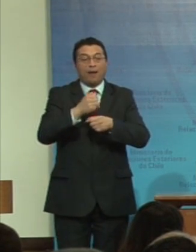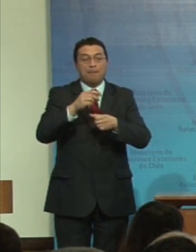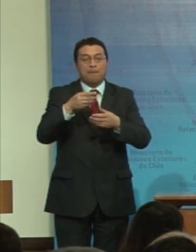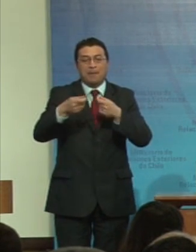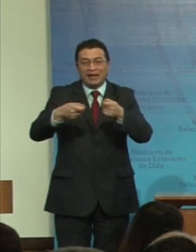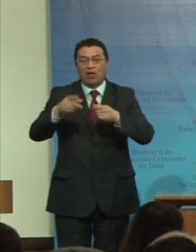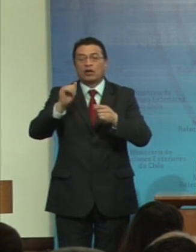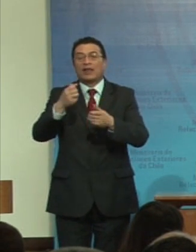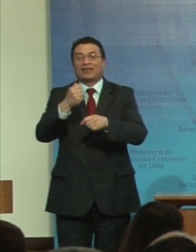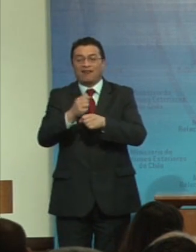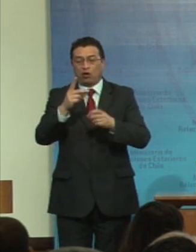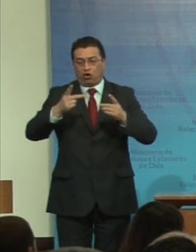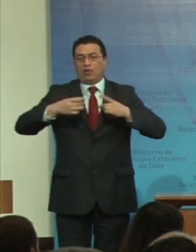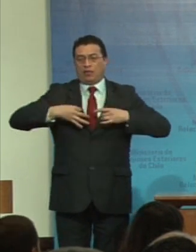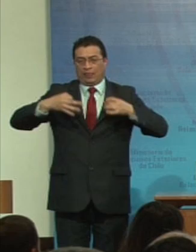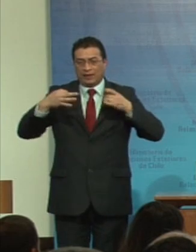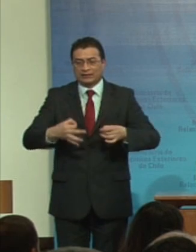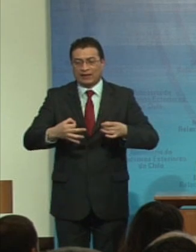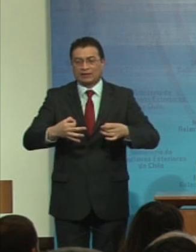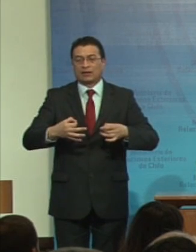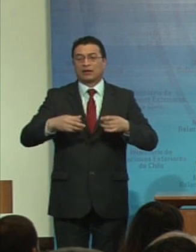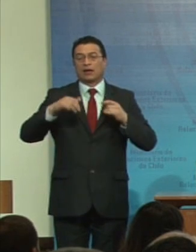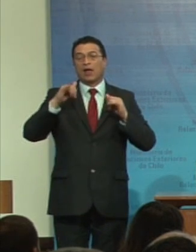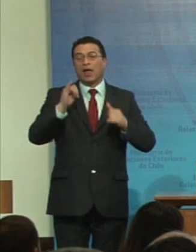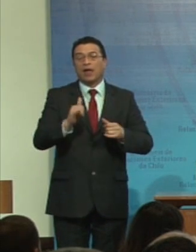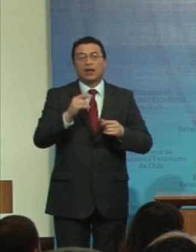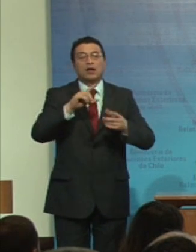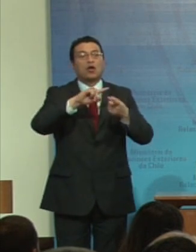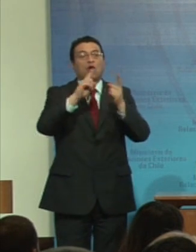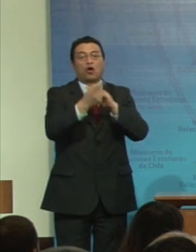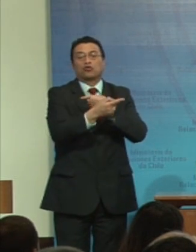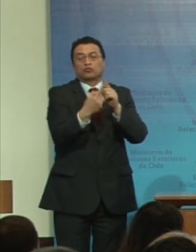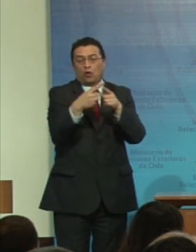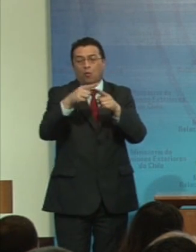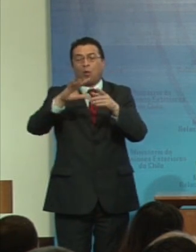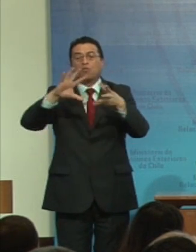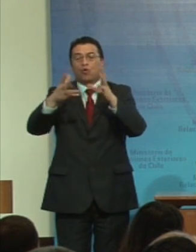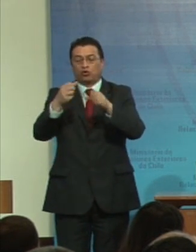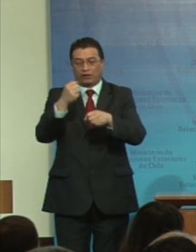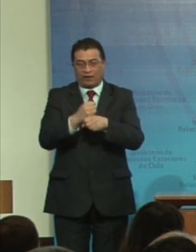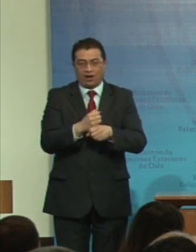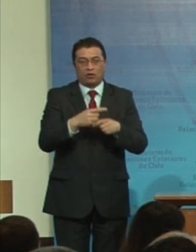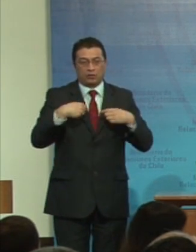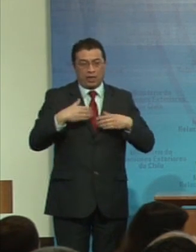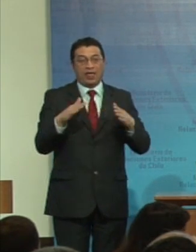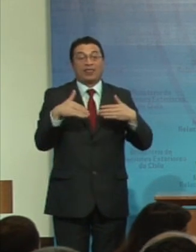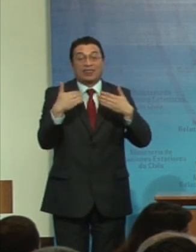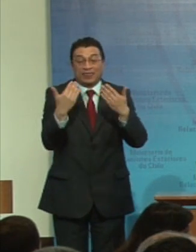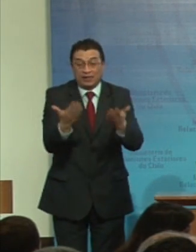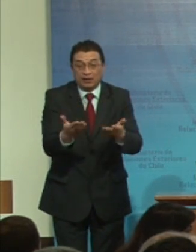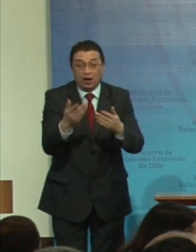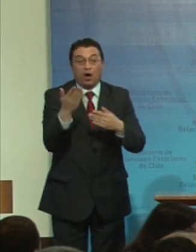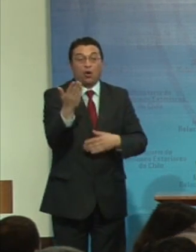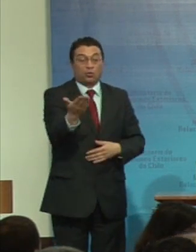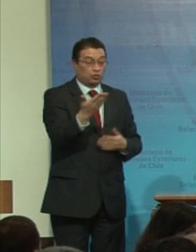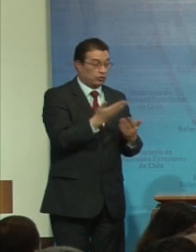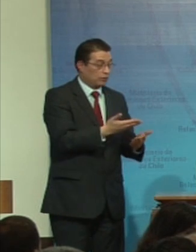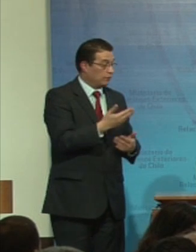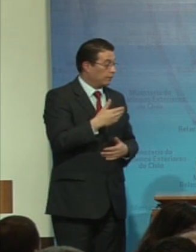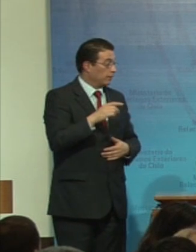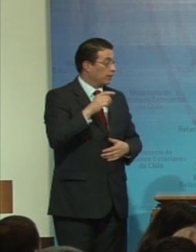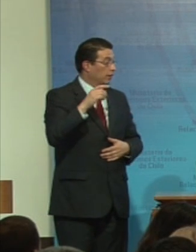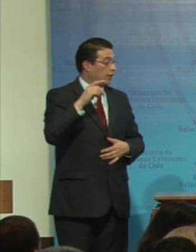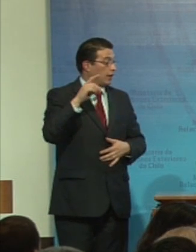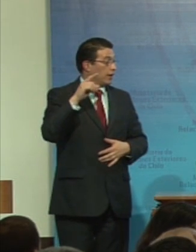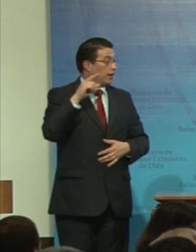decente y género en el mundo del trabajo dejo entonces con usted a Laís